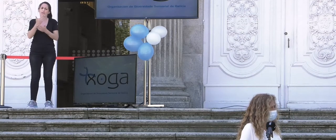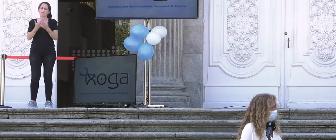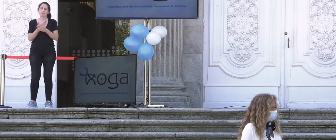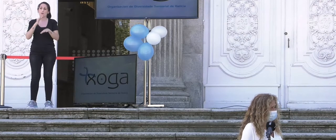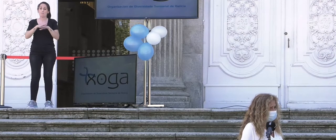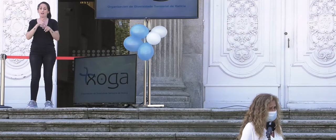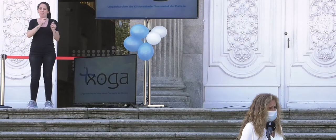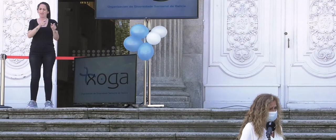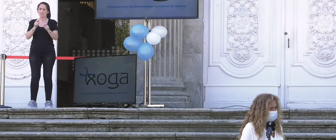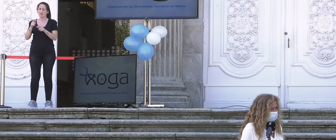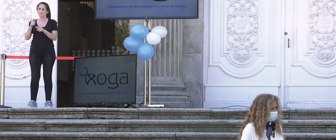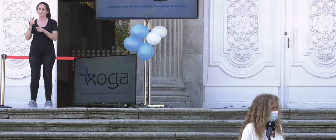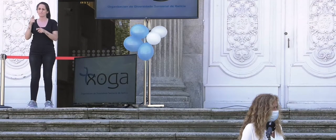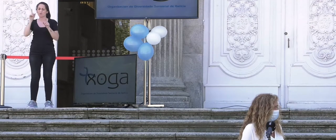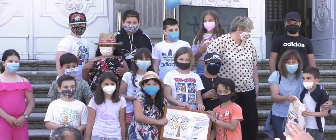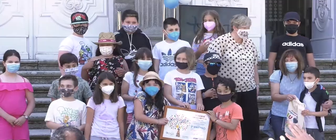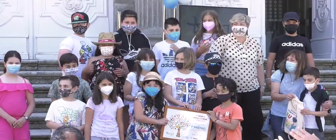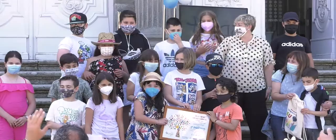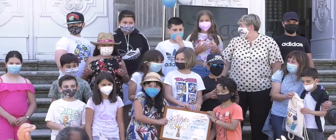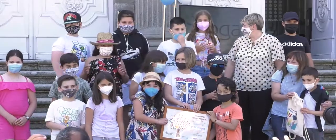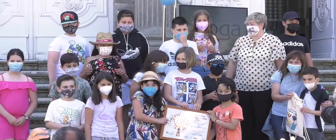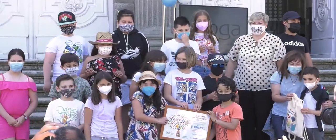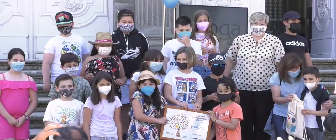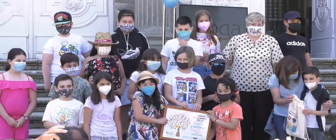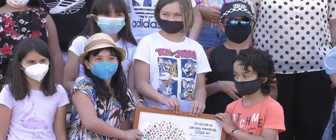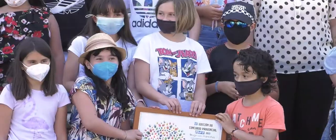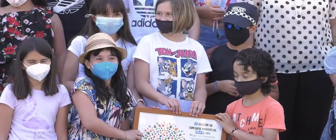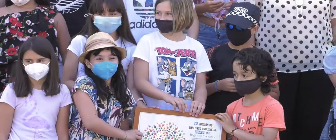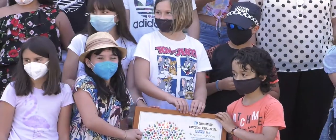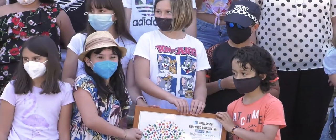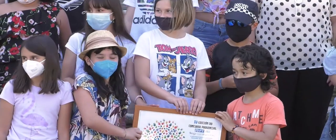educativos da provincia de Pontevedra a lingua de signos.